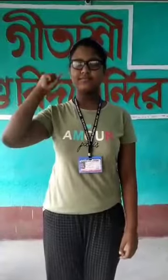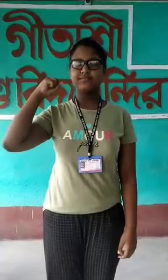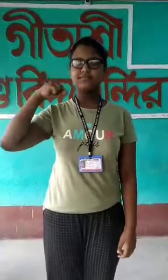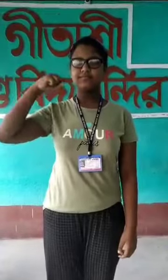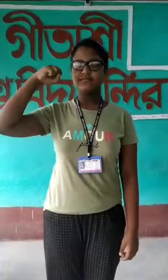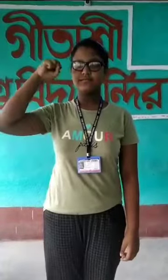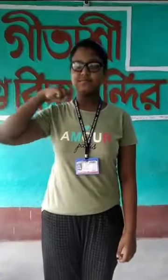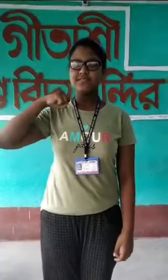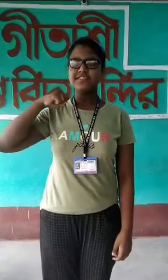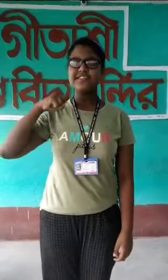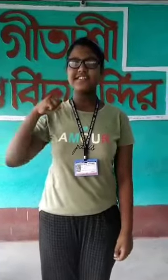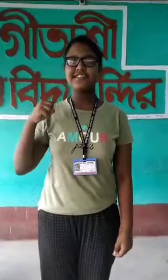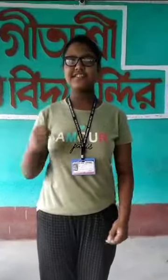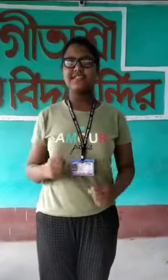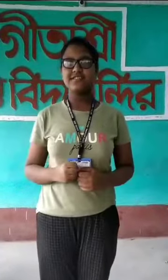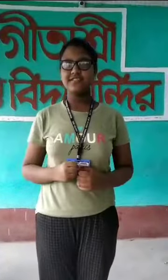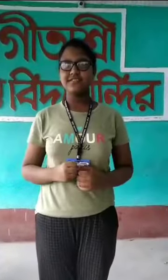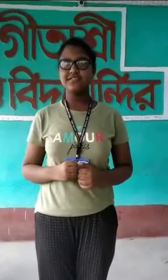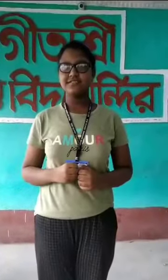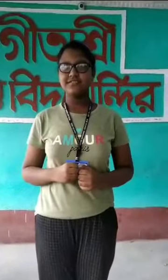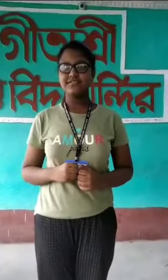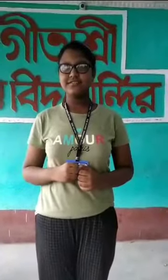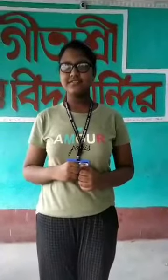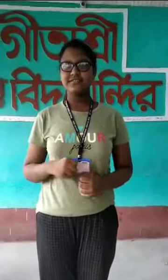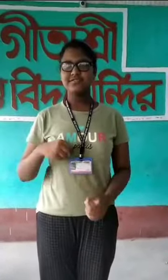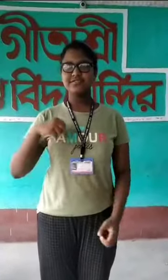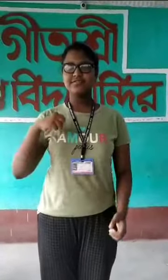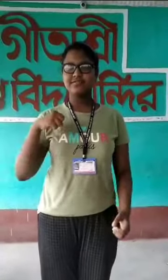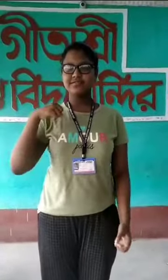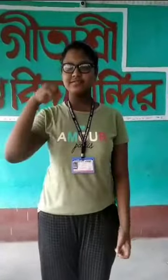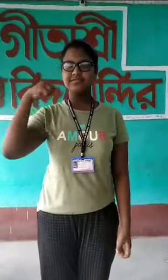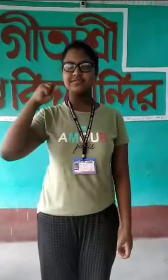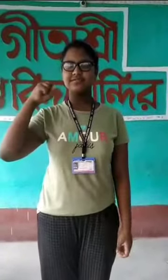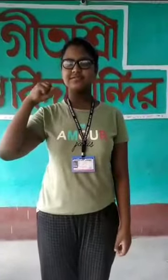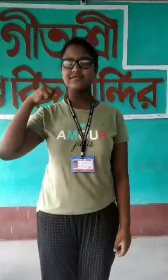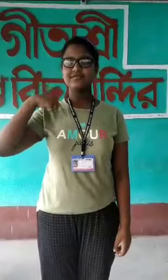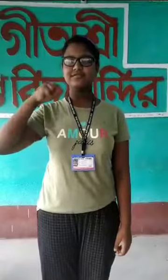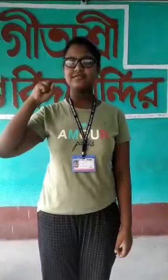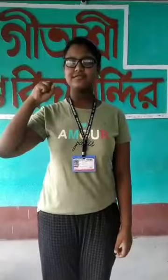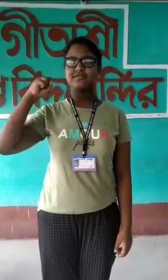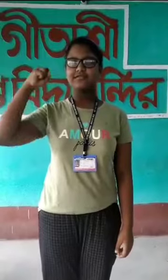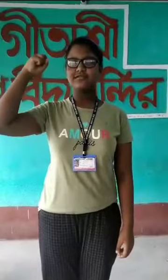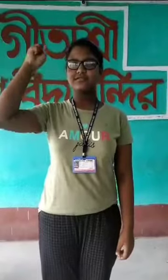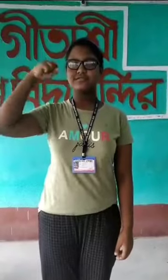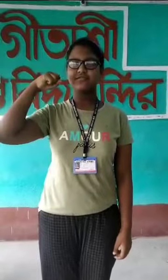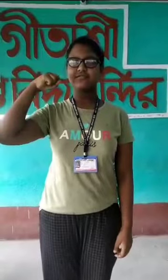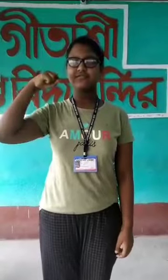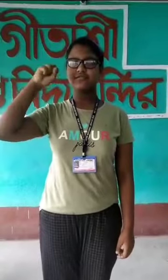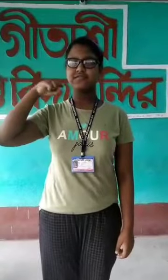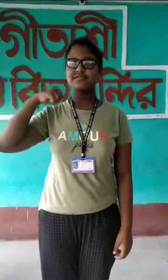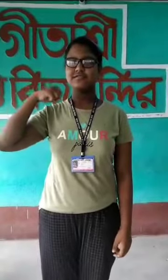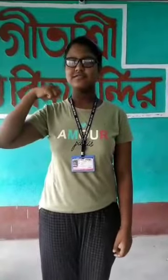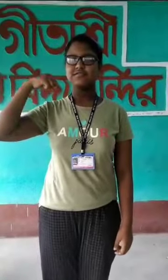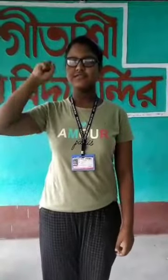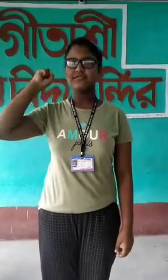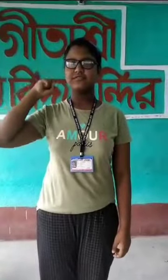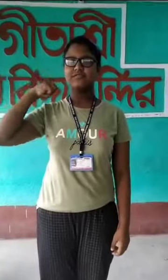3, equal 6. Very good. Add 1, add 1, add 2, add 5, less 4, less 5, add 3,